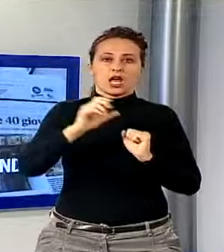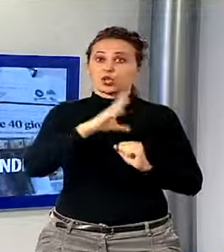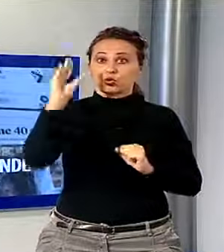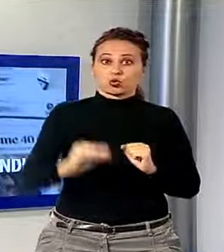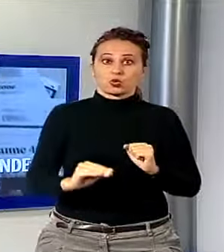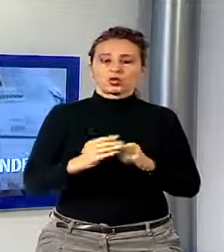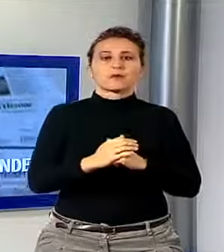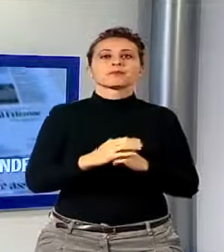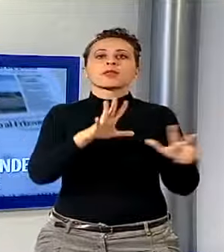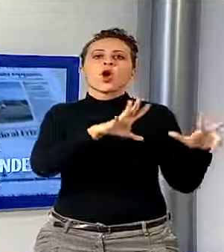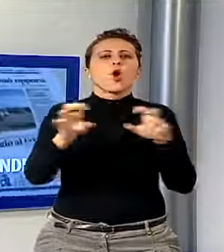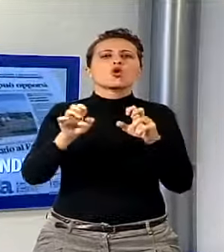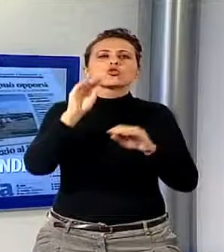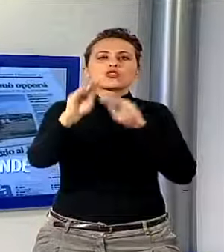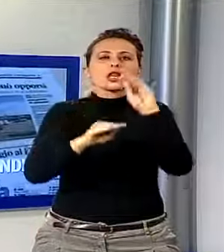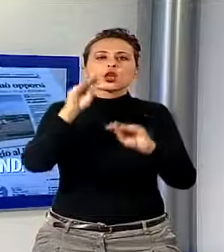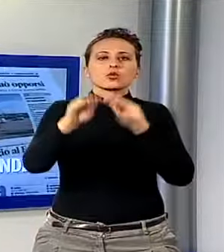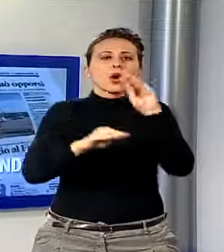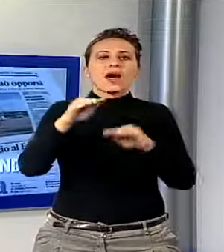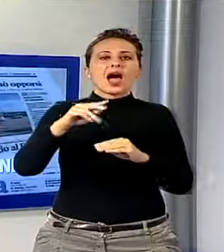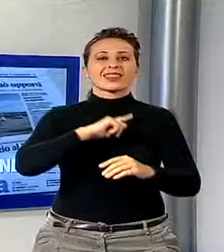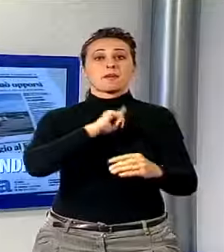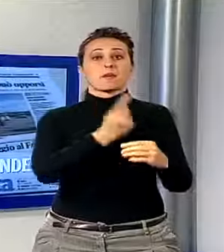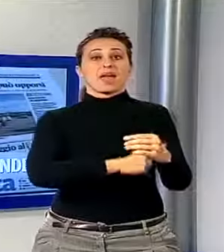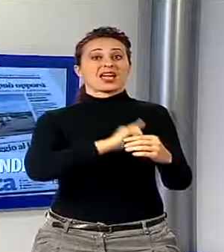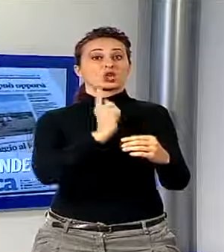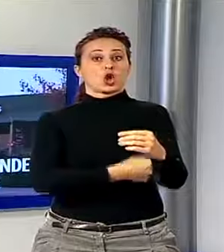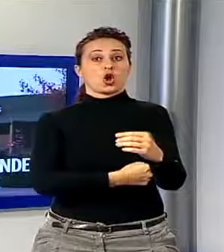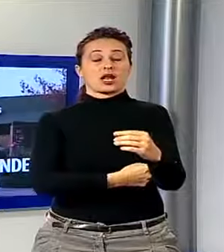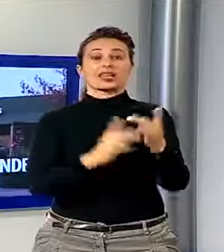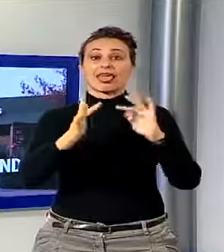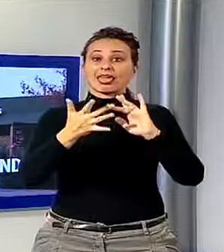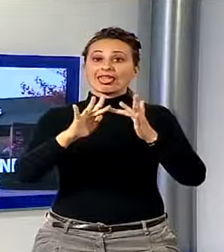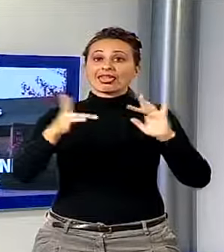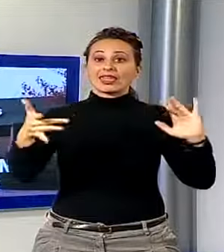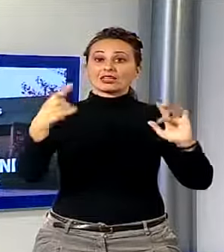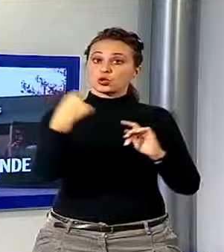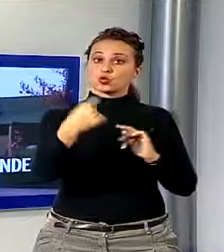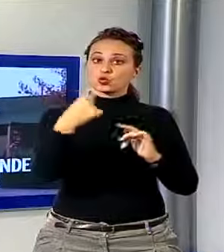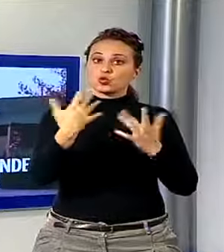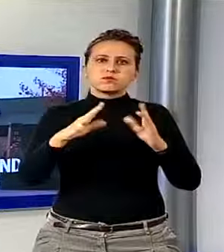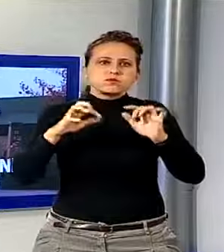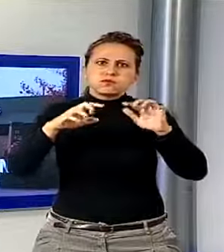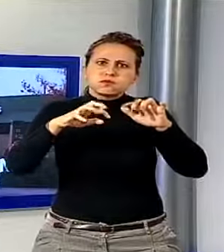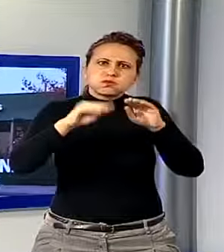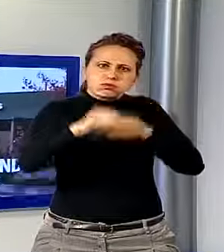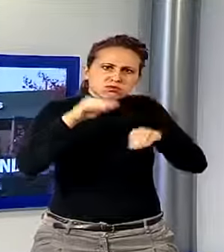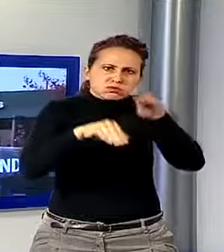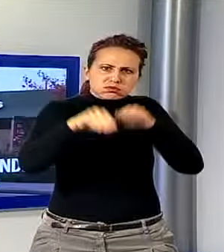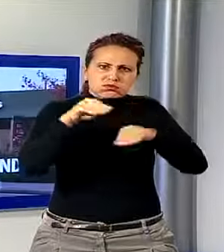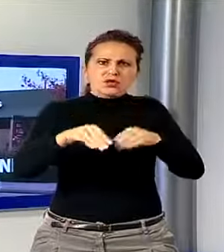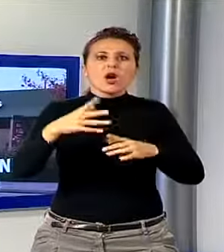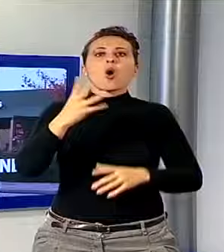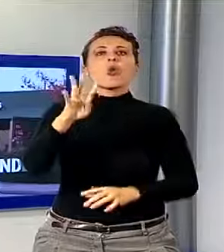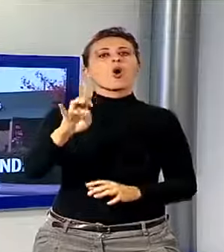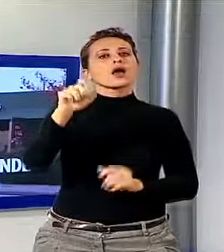800 domande per McDonald's e già assalto sul sito internet della catena americana per i 40 posti di